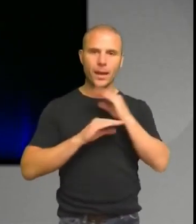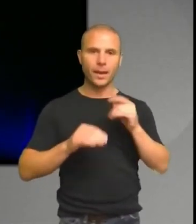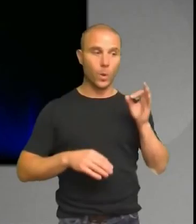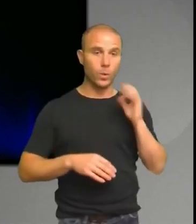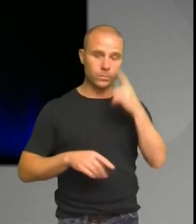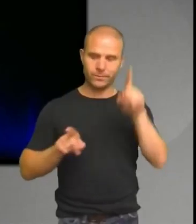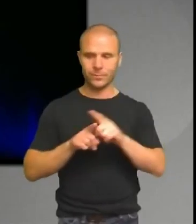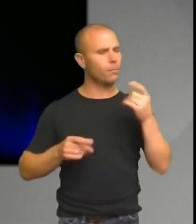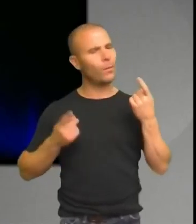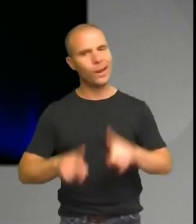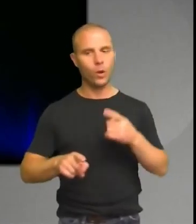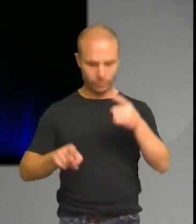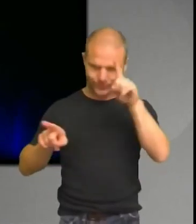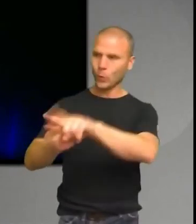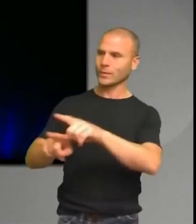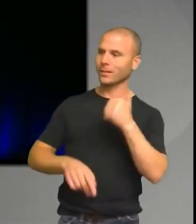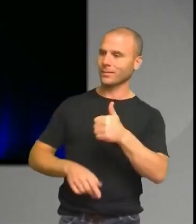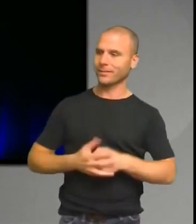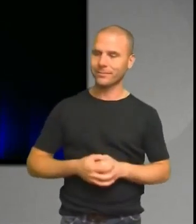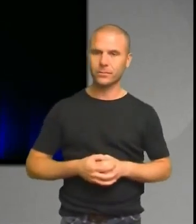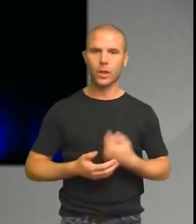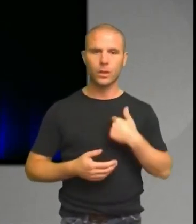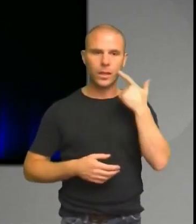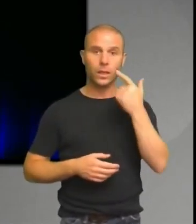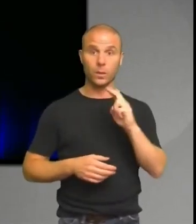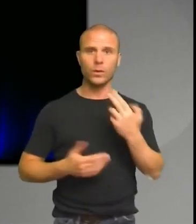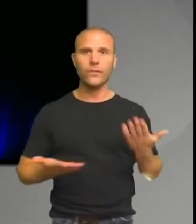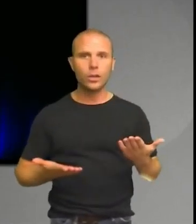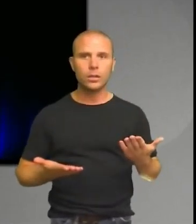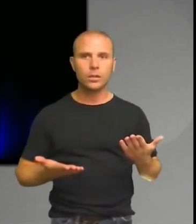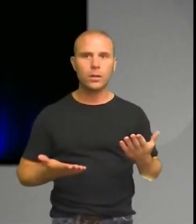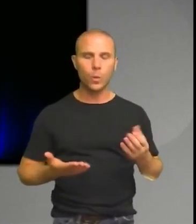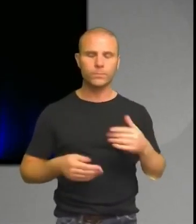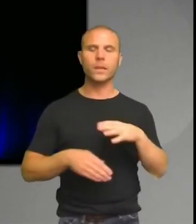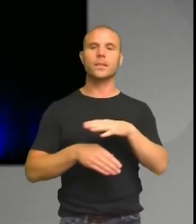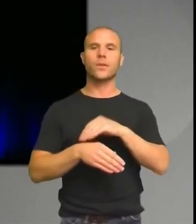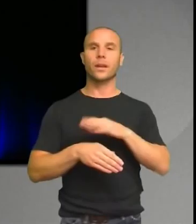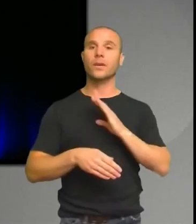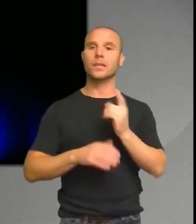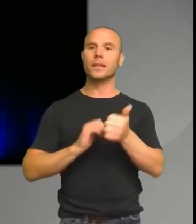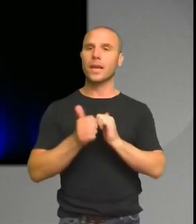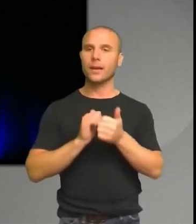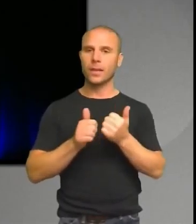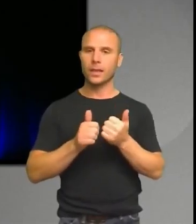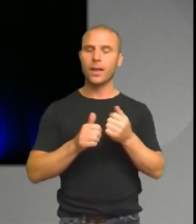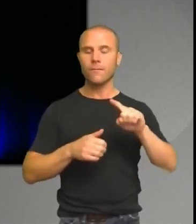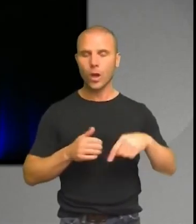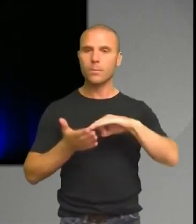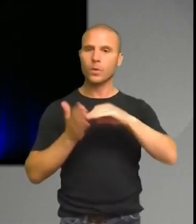Och tänkte ha vad gör jag nu då? Och det finns det i Sverige en tävling för projektarbeten som heter Utställningen